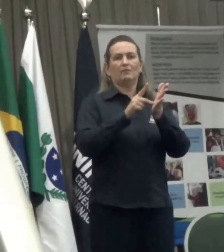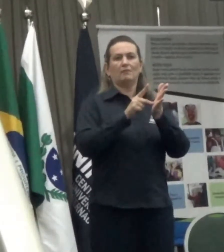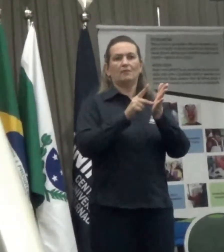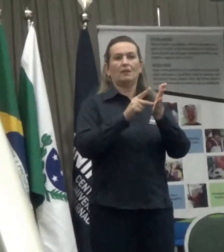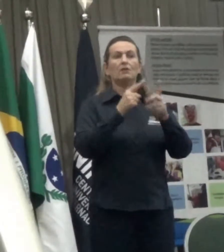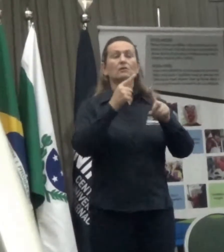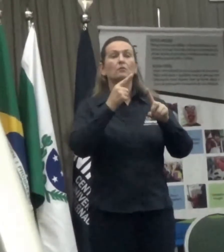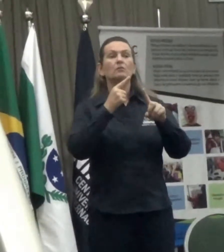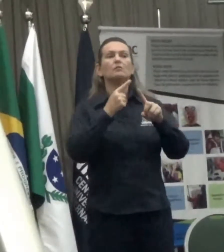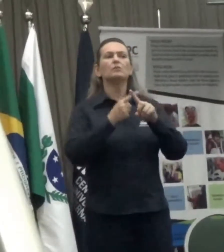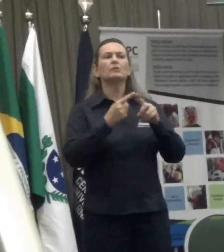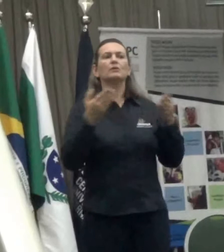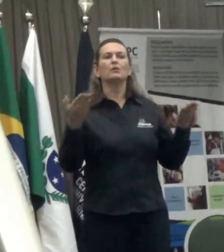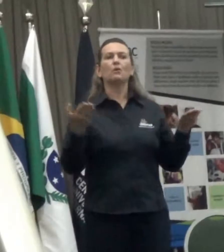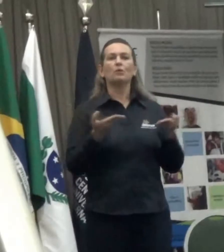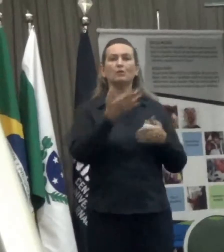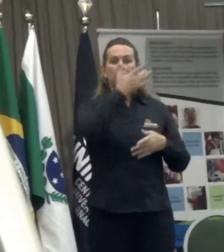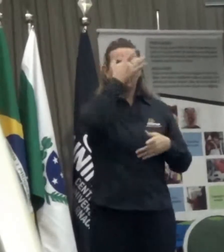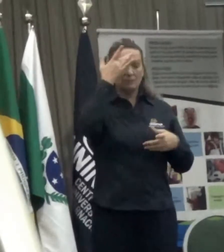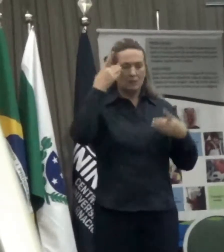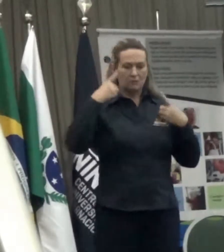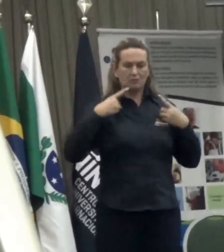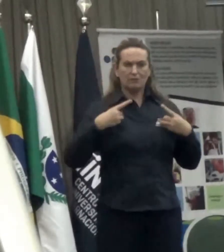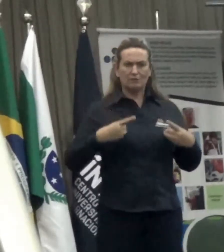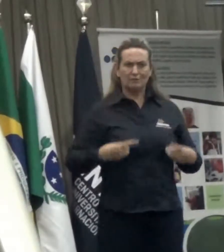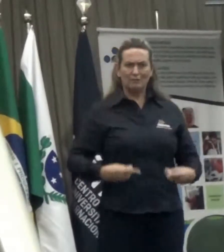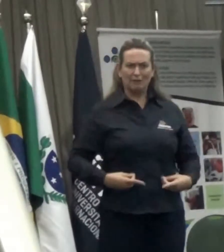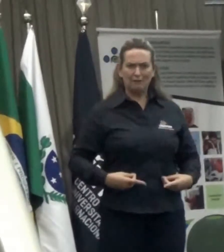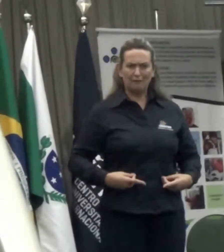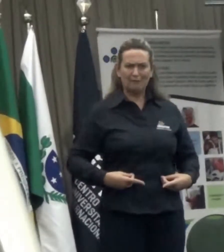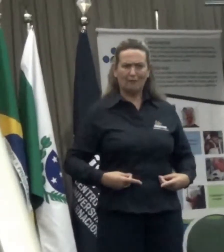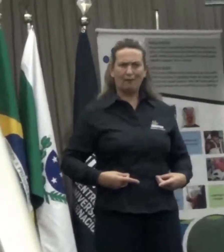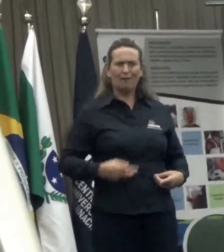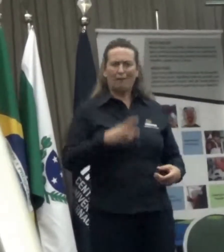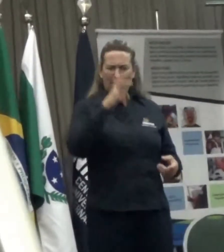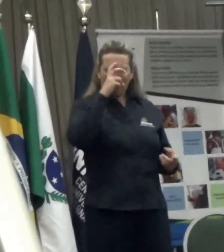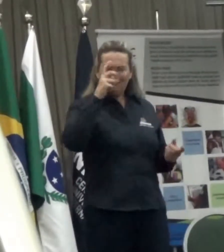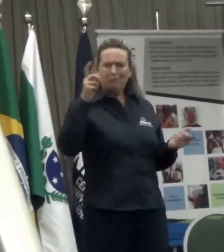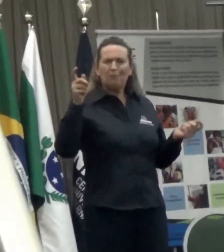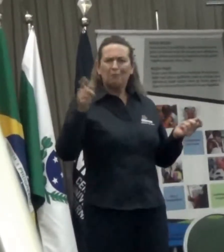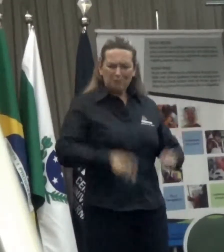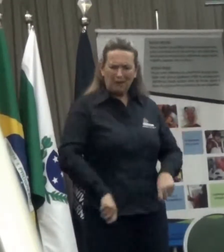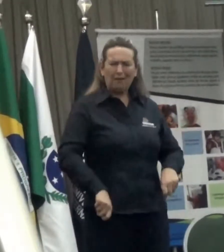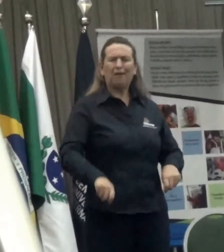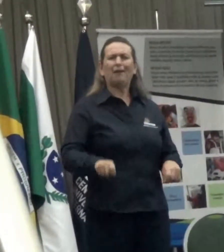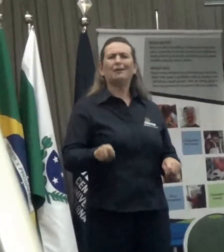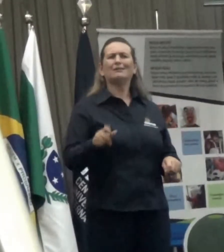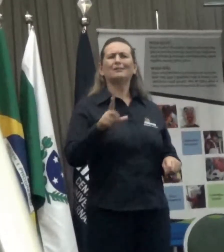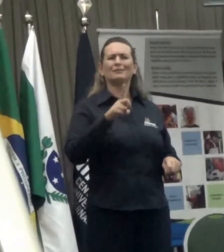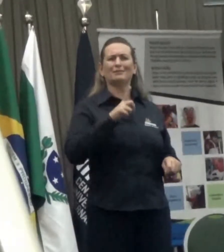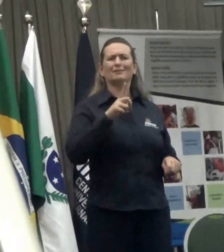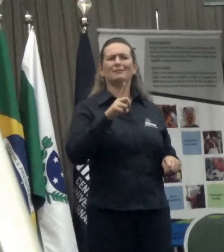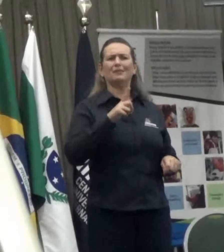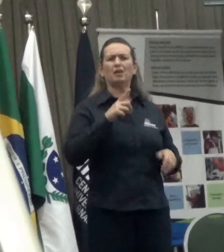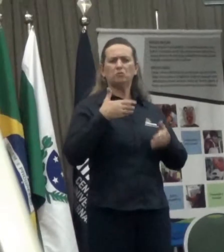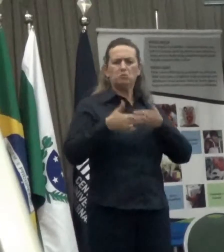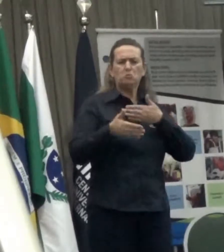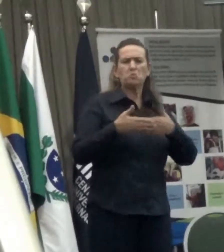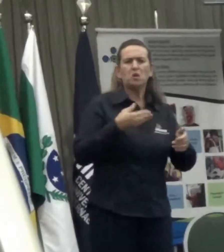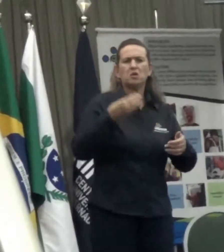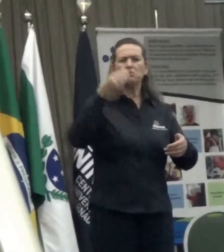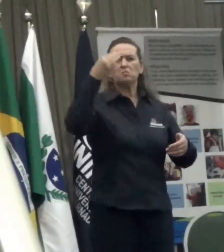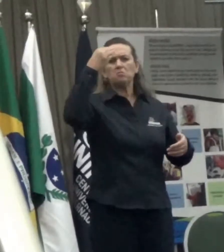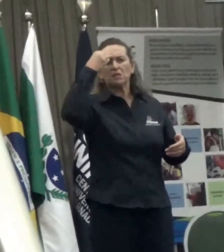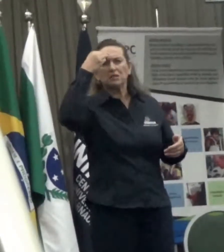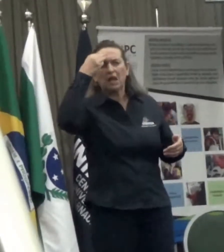as pessoas com deficiência não são incapazes mais, mesmo as pessoas com deficiência mental ou intelectual que